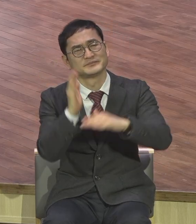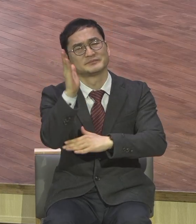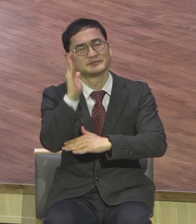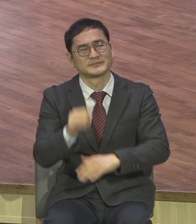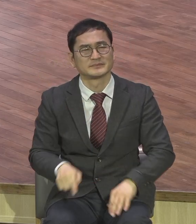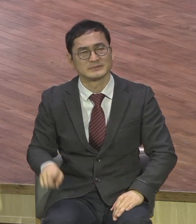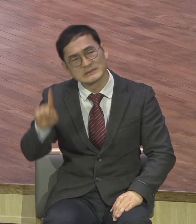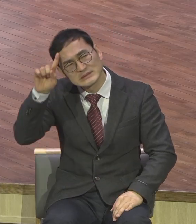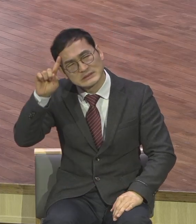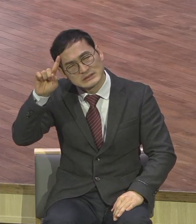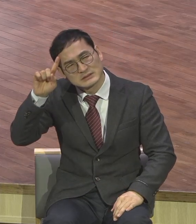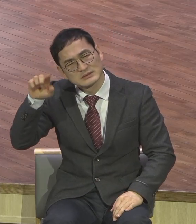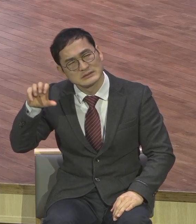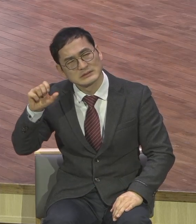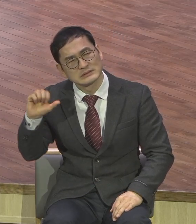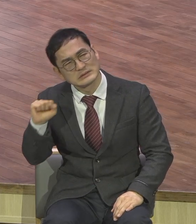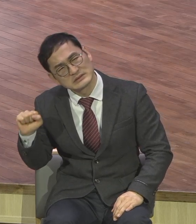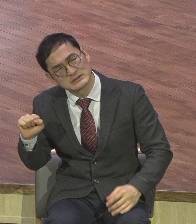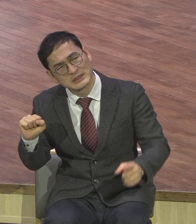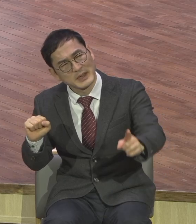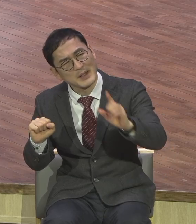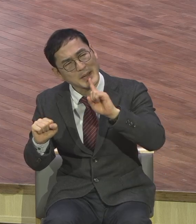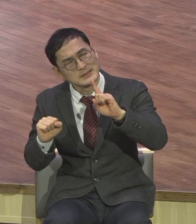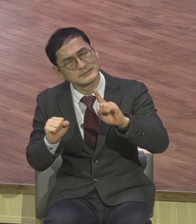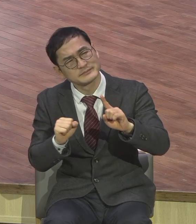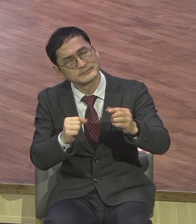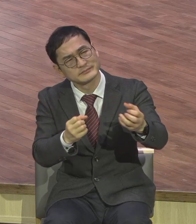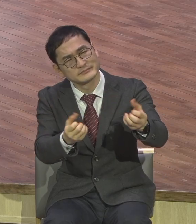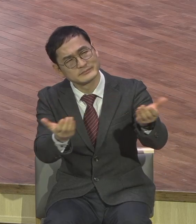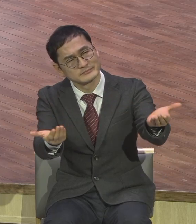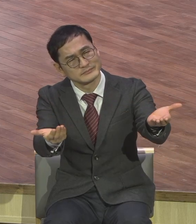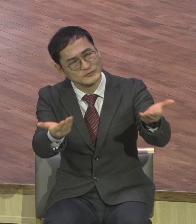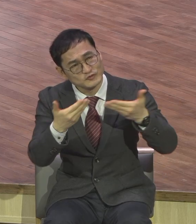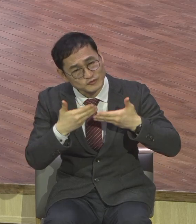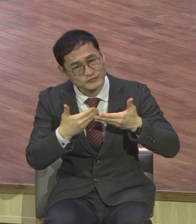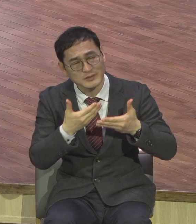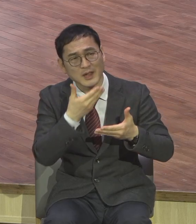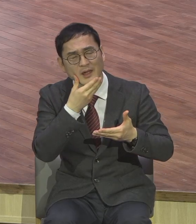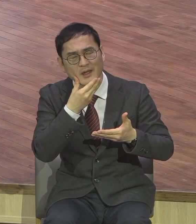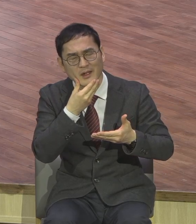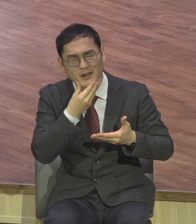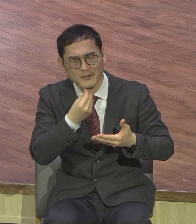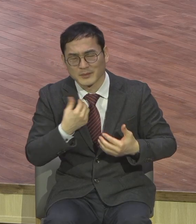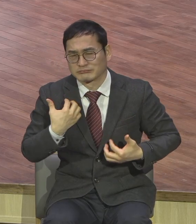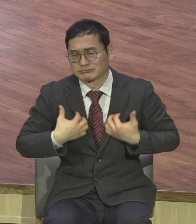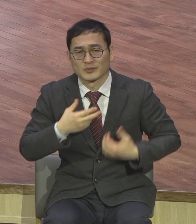있어가지고 그게 복음이 되겠어요 악취가 계속 나죠